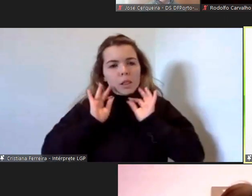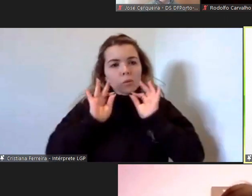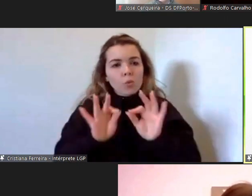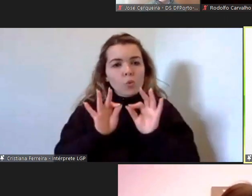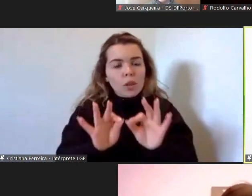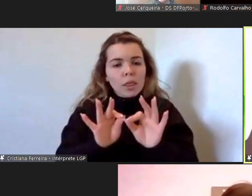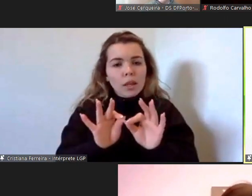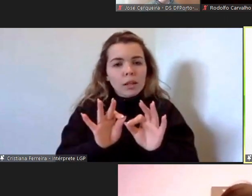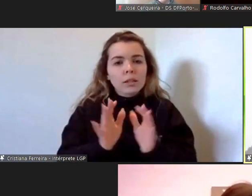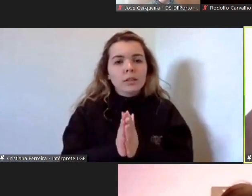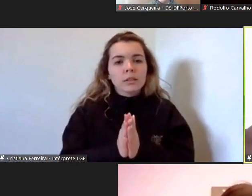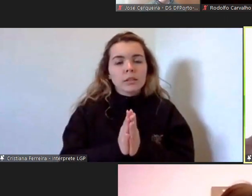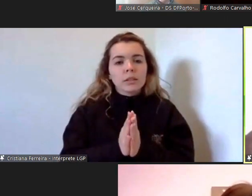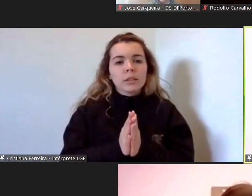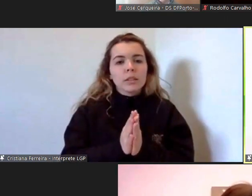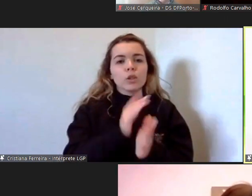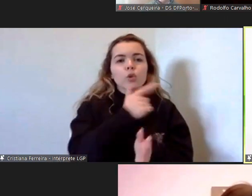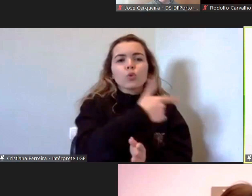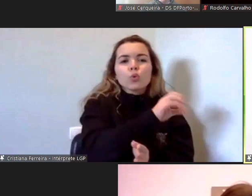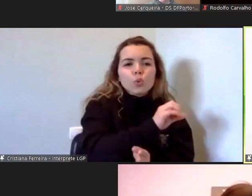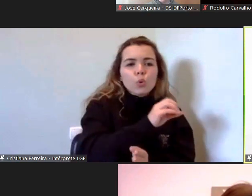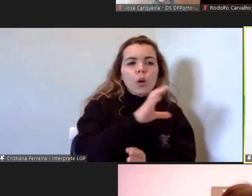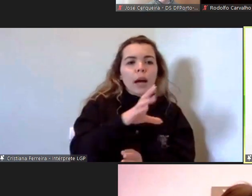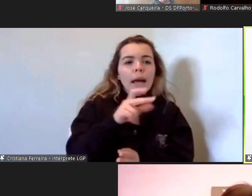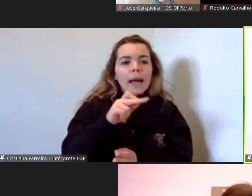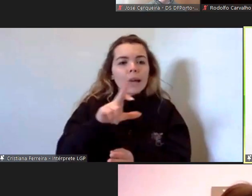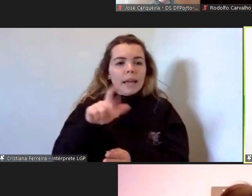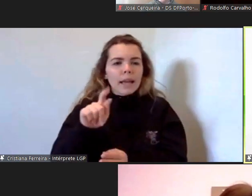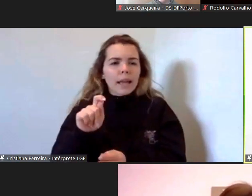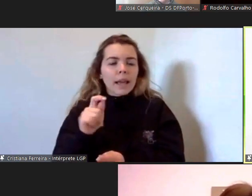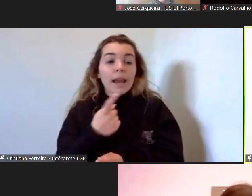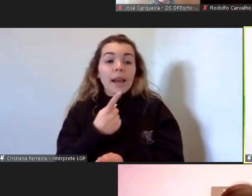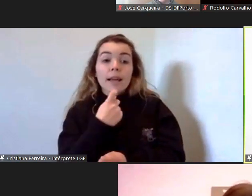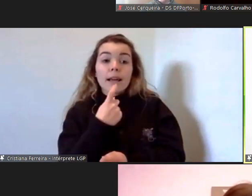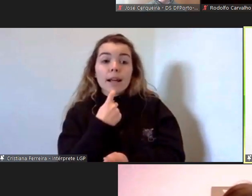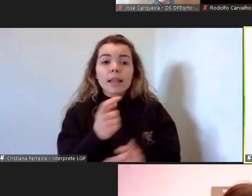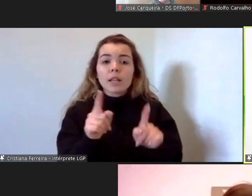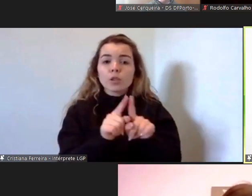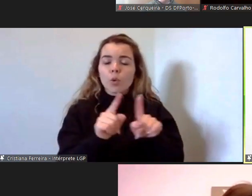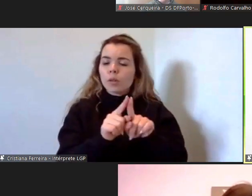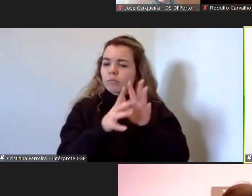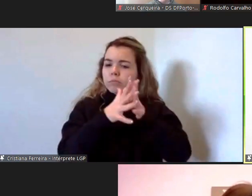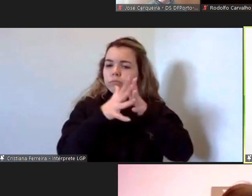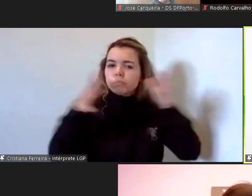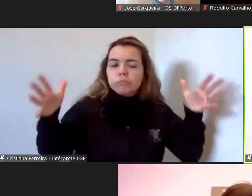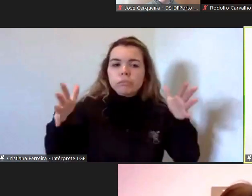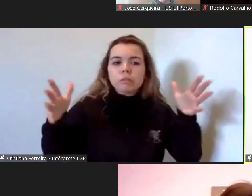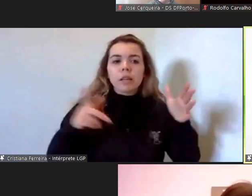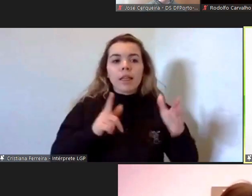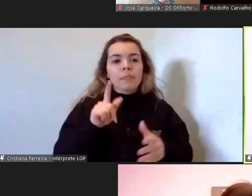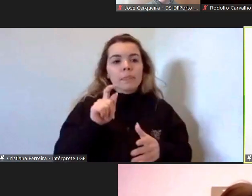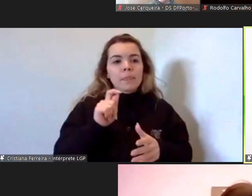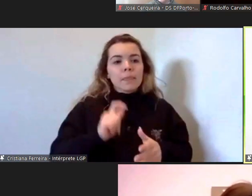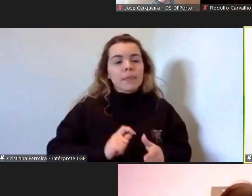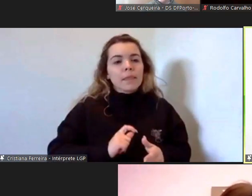estritamente em português o to care tem uma dimensão diferenciada empática de facto seja qual for o domínio de atuação e